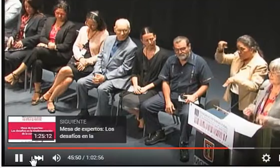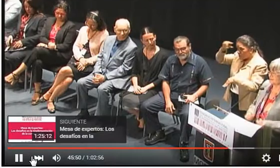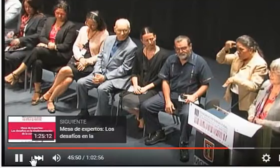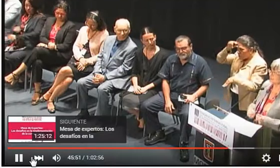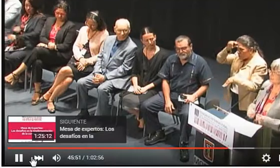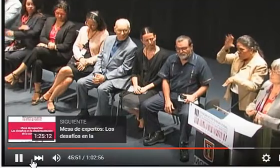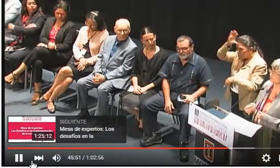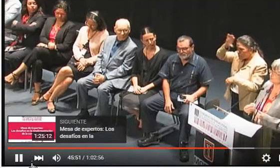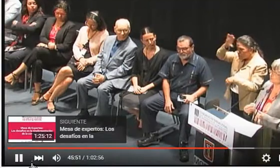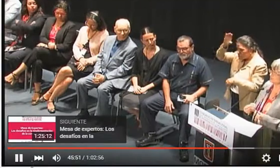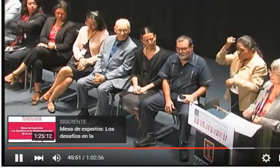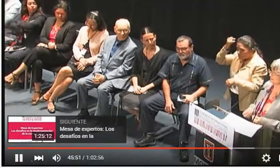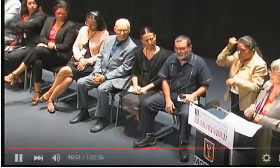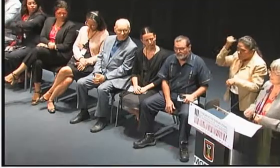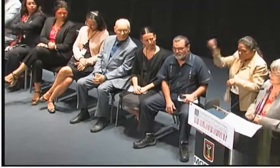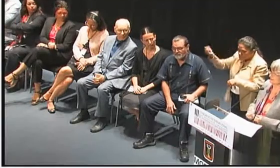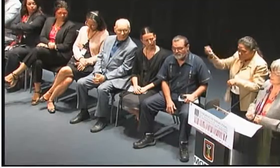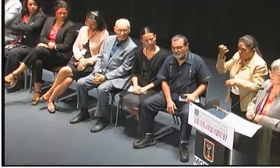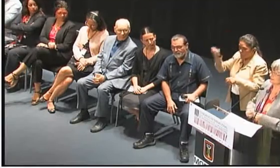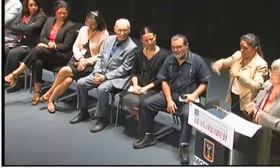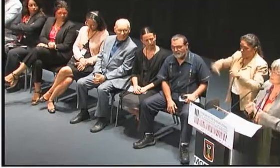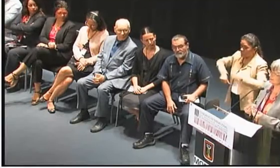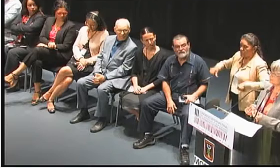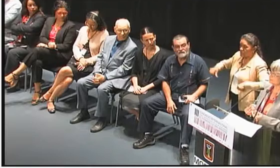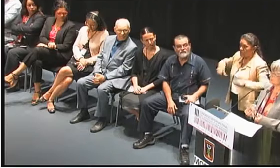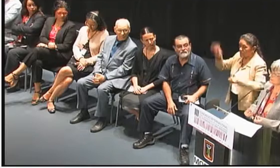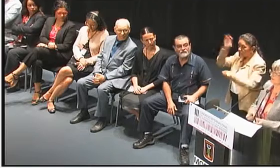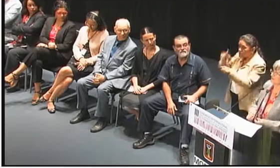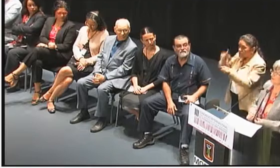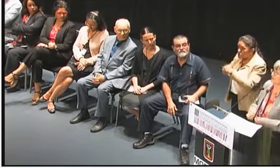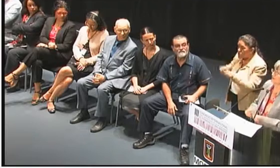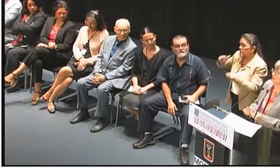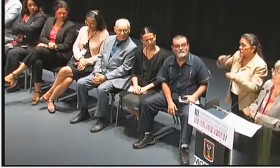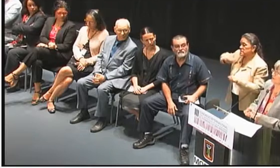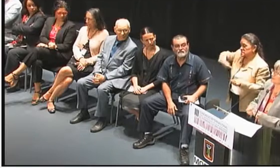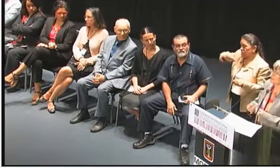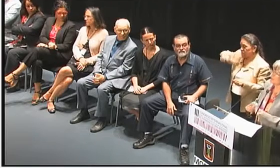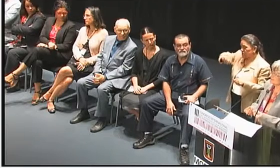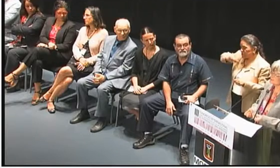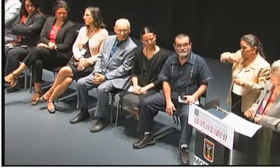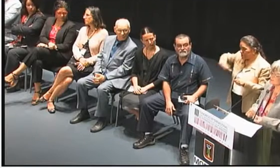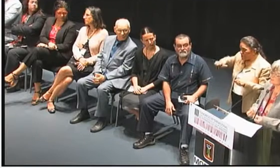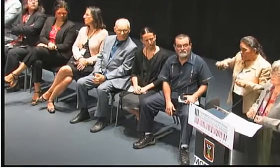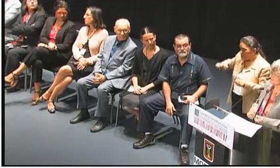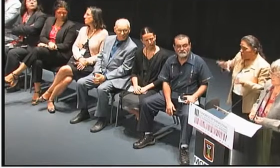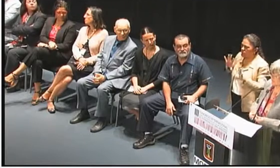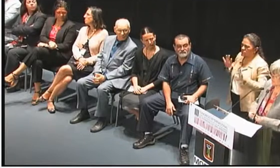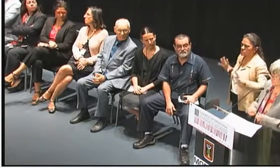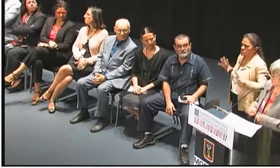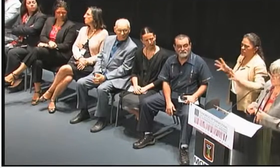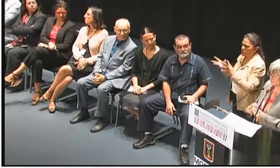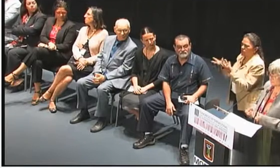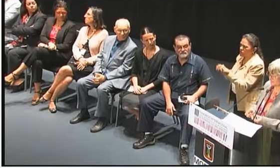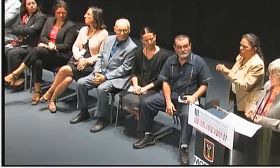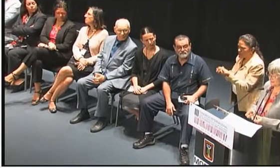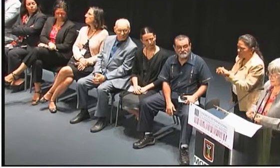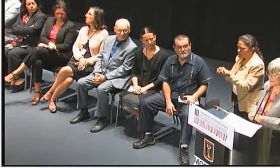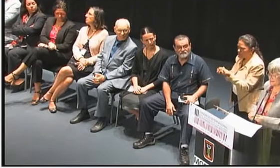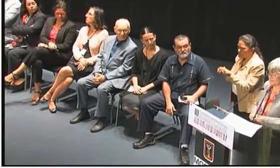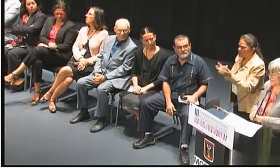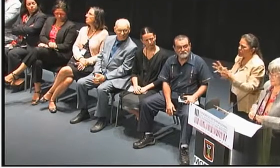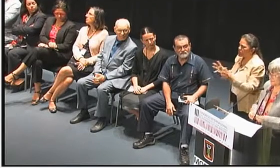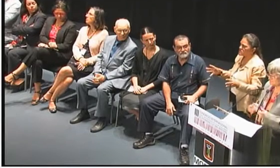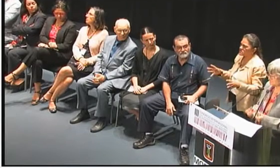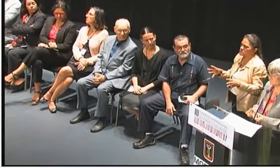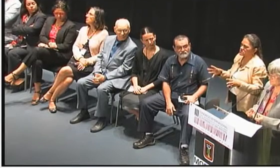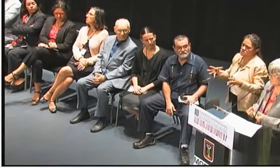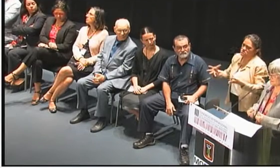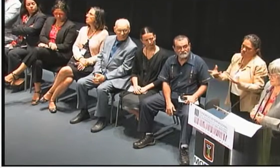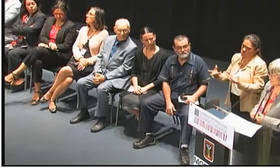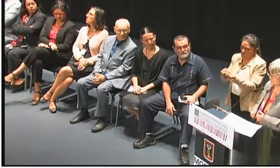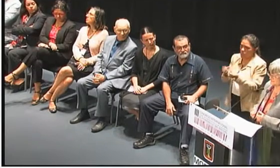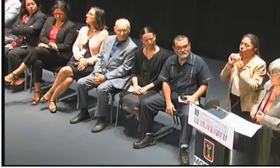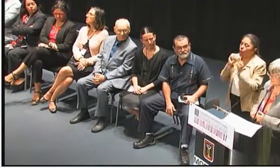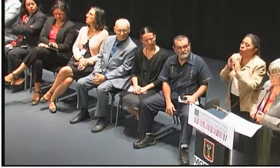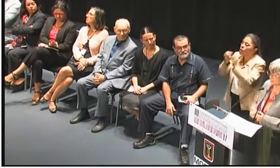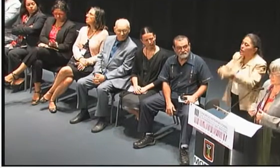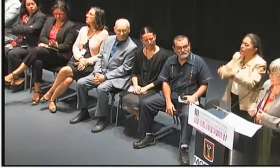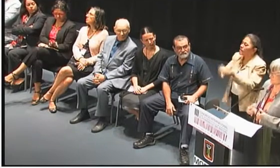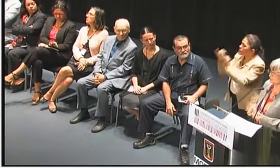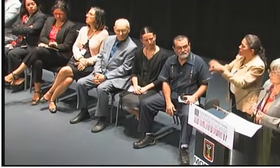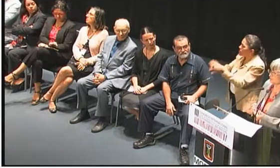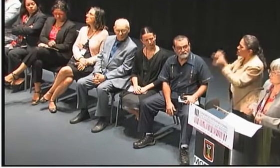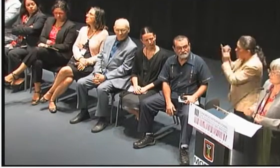actividades culturales antiguas, colectivas, comunitarias o individuales,